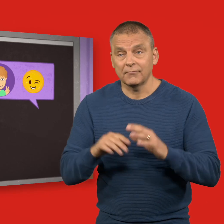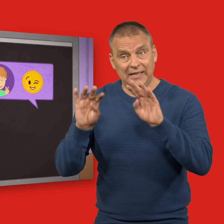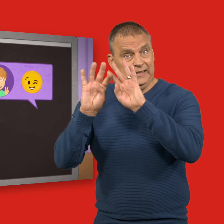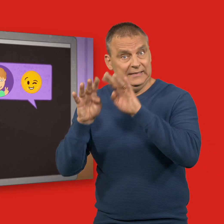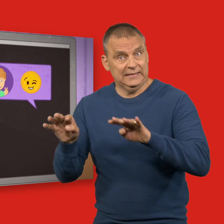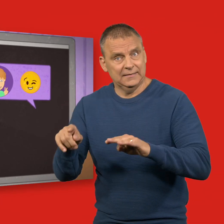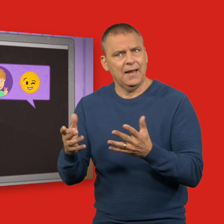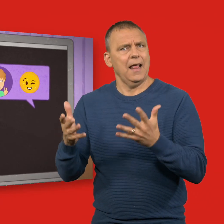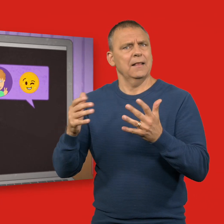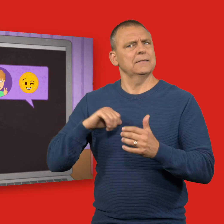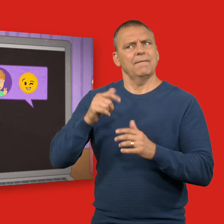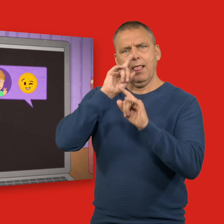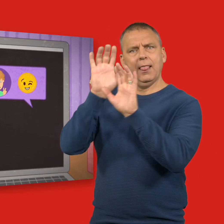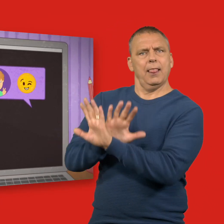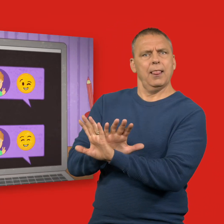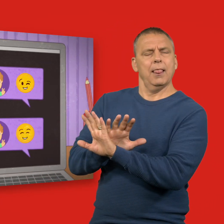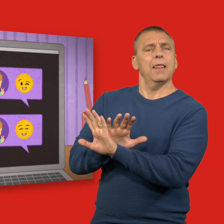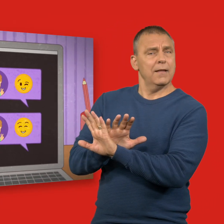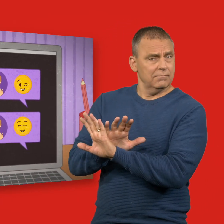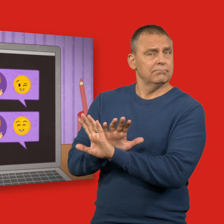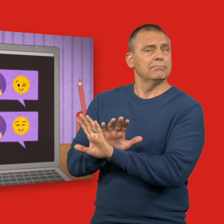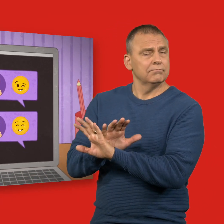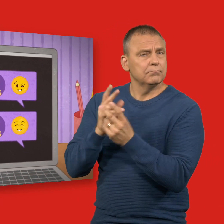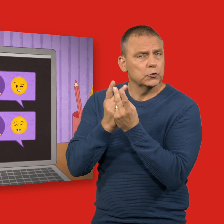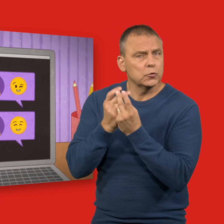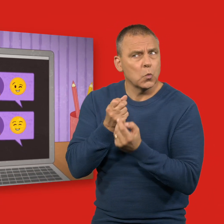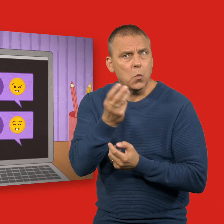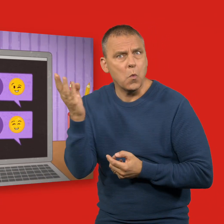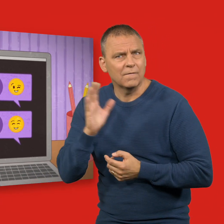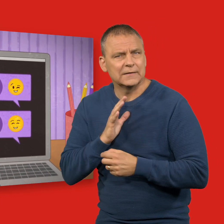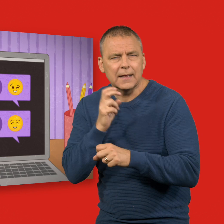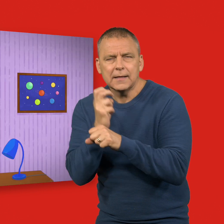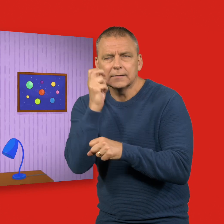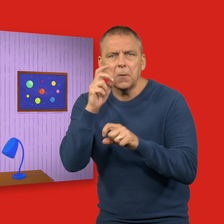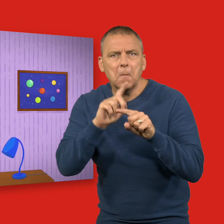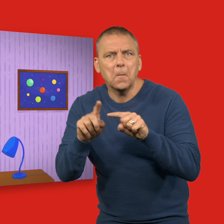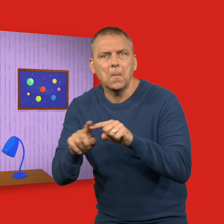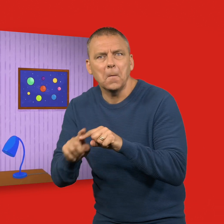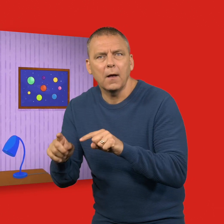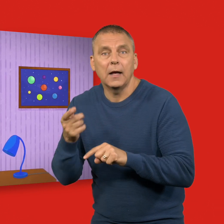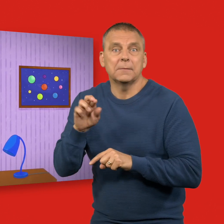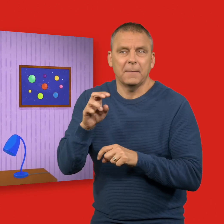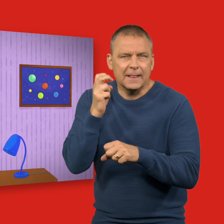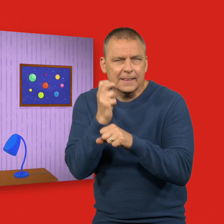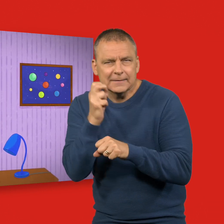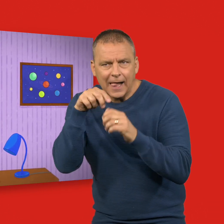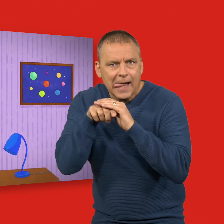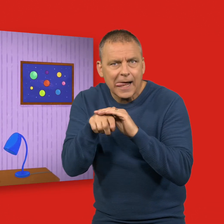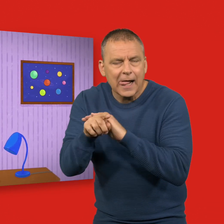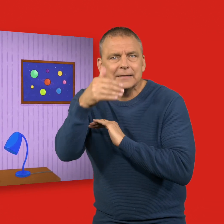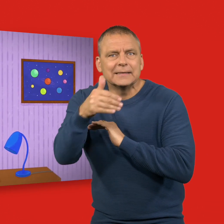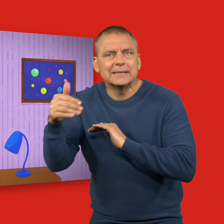På nätet är det lätt att vara osynlig. Då kan en del vilja testa saker. Till